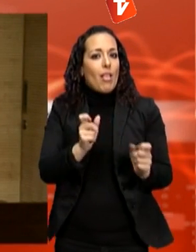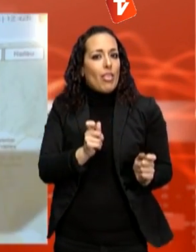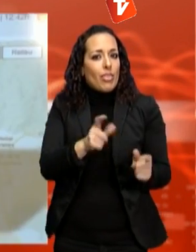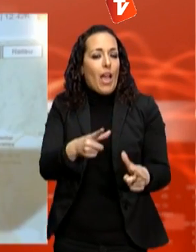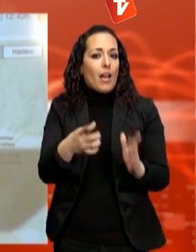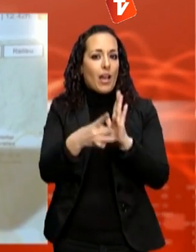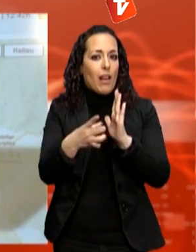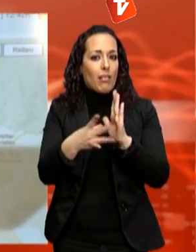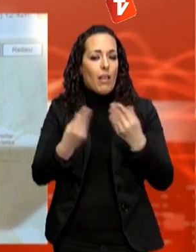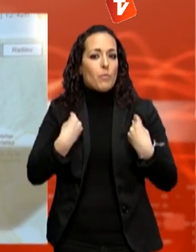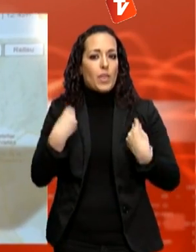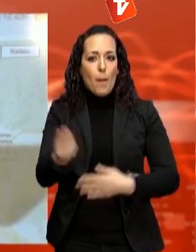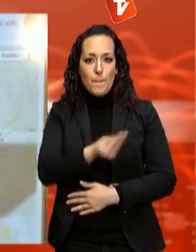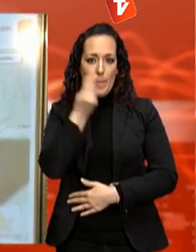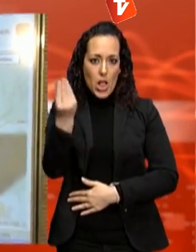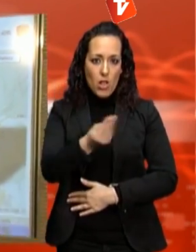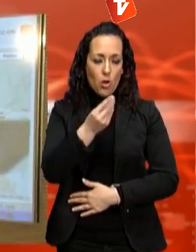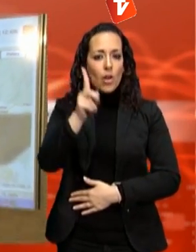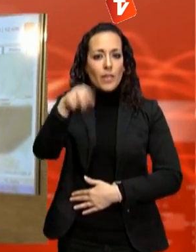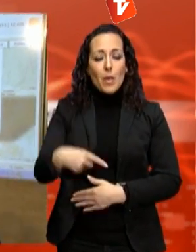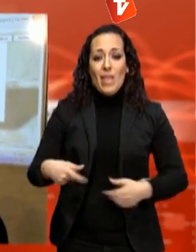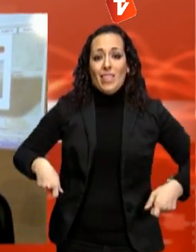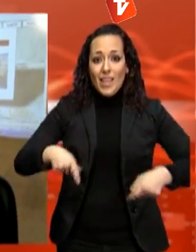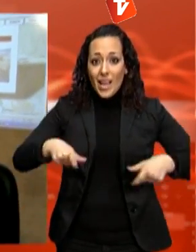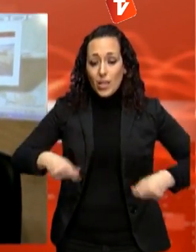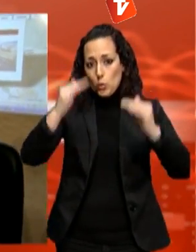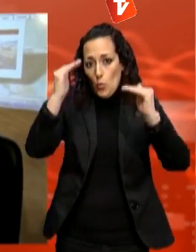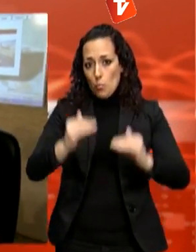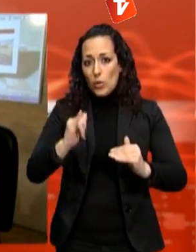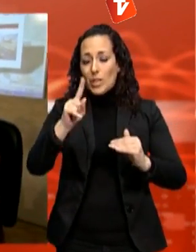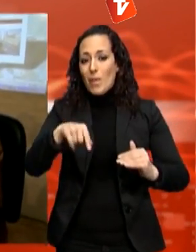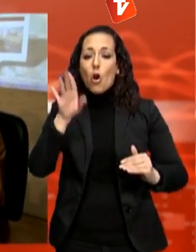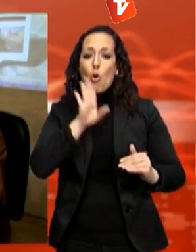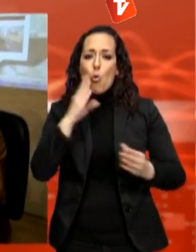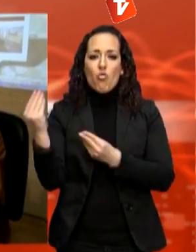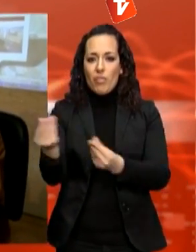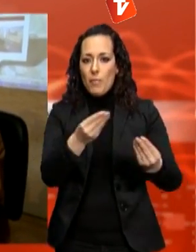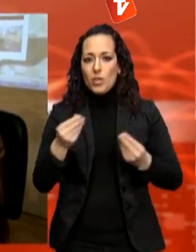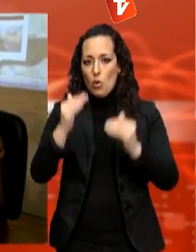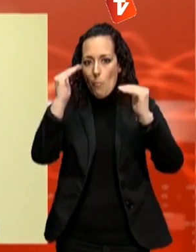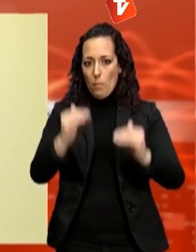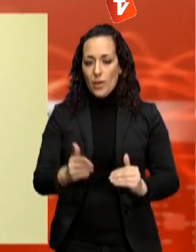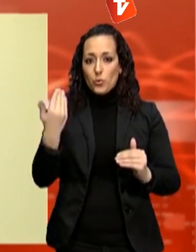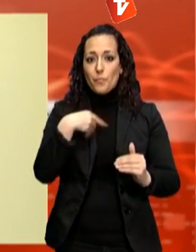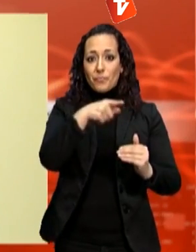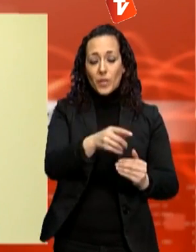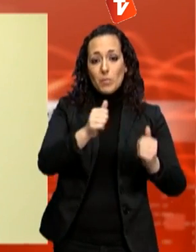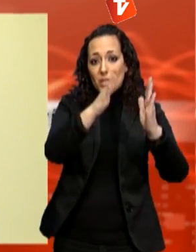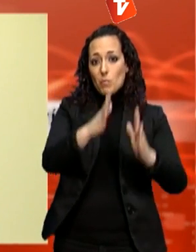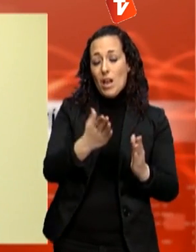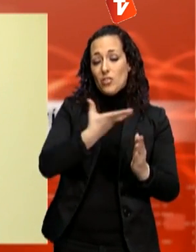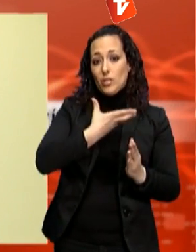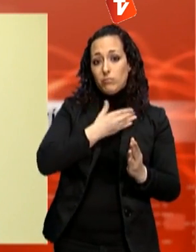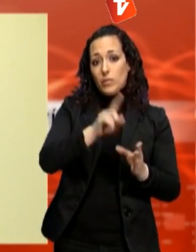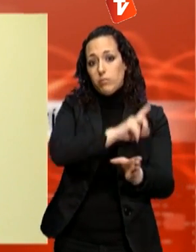estalvia temps i diners i redueix la contaminació. Terrassa s'afegeix a les dades del Servei Català de Trànsit, com ja ho